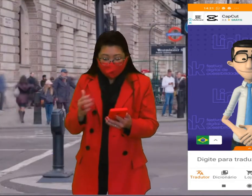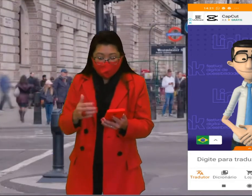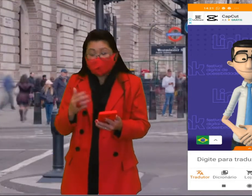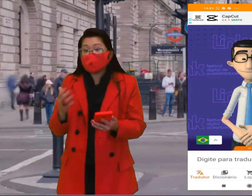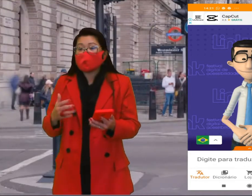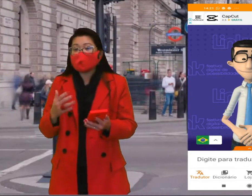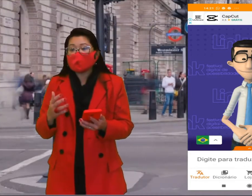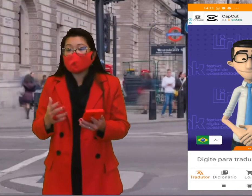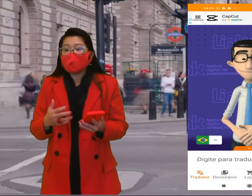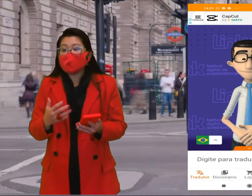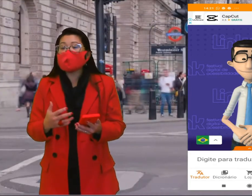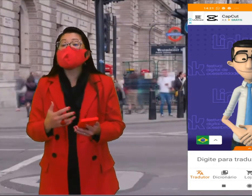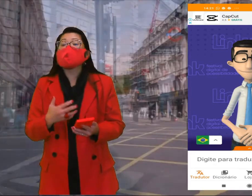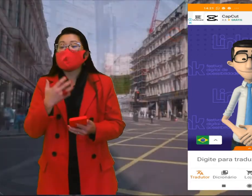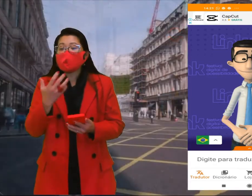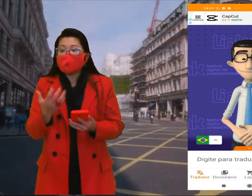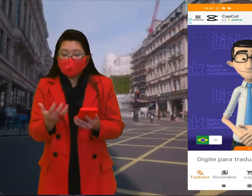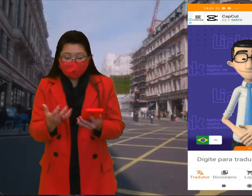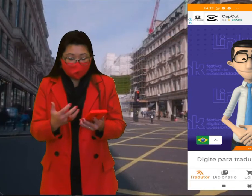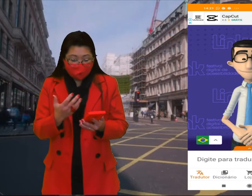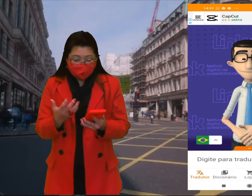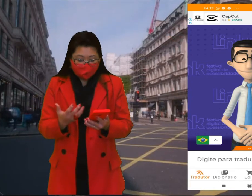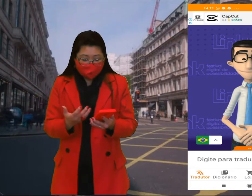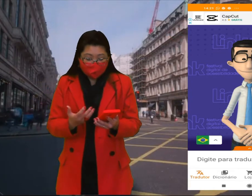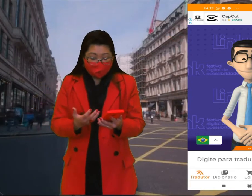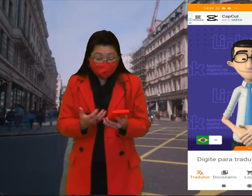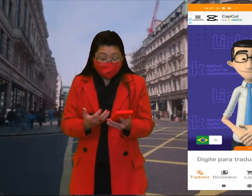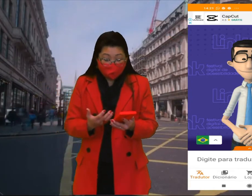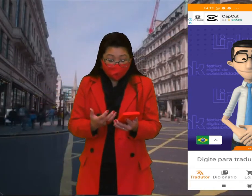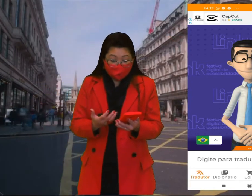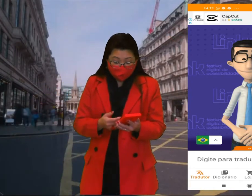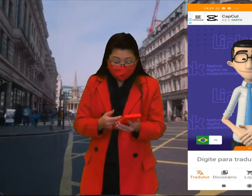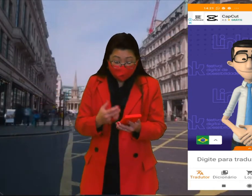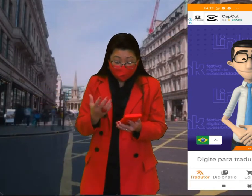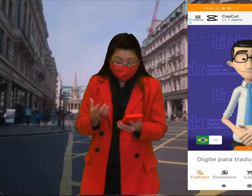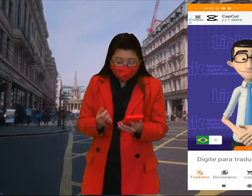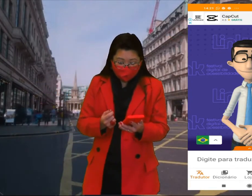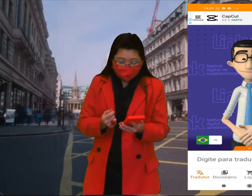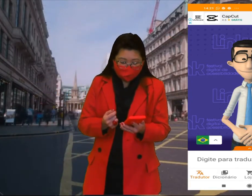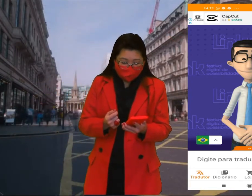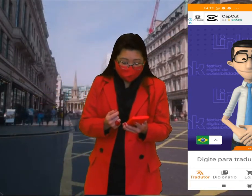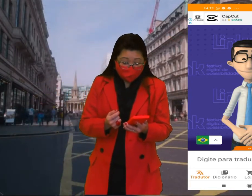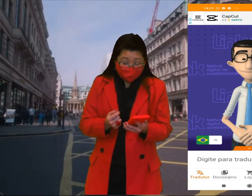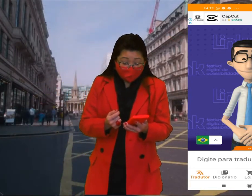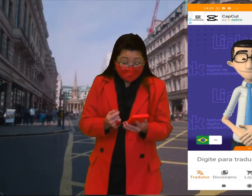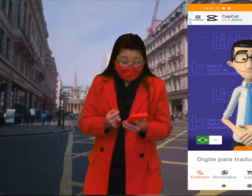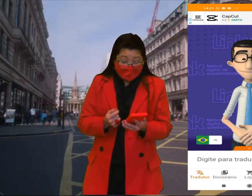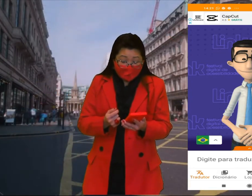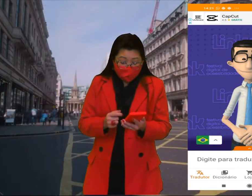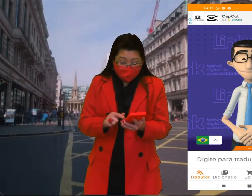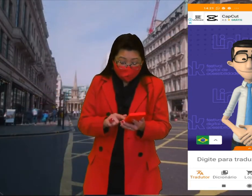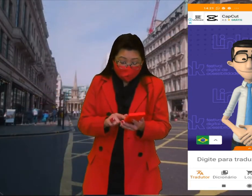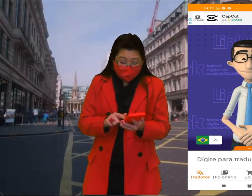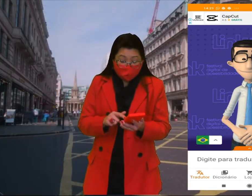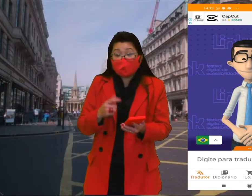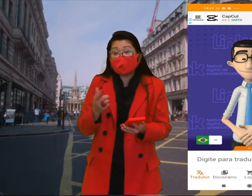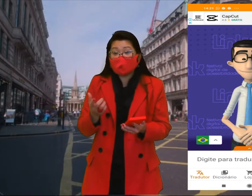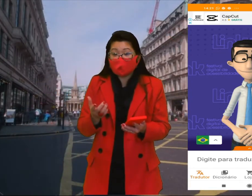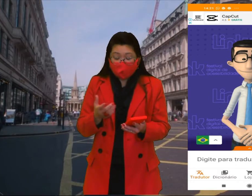do momento que eu já tenho a minha conta, eu já posso aí acionar aí o aplicativo. Bom, eu disse para vocês